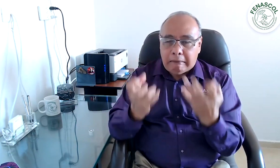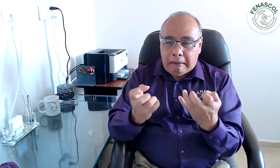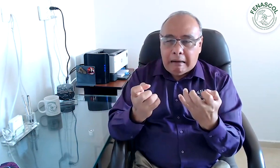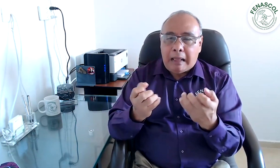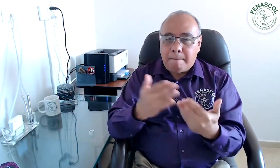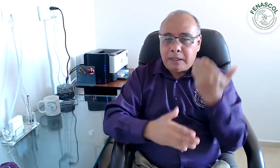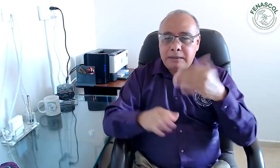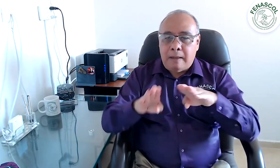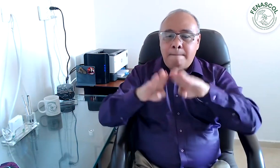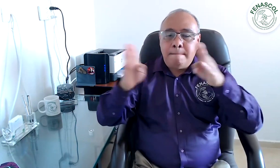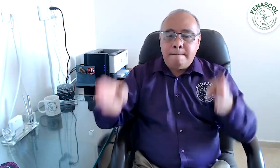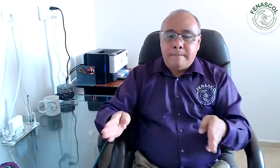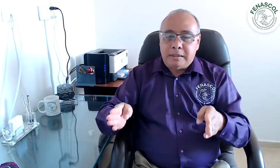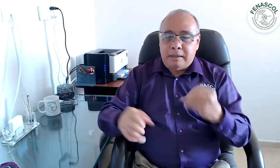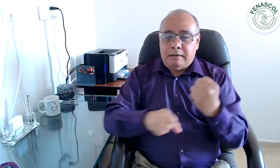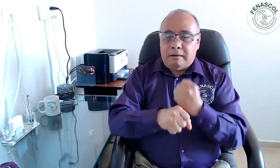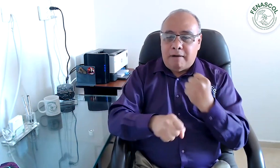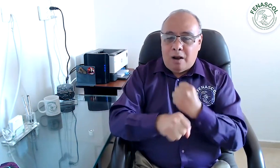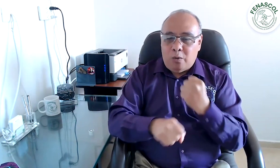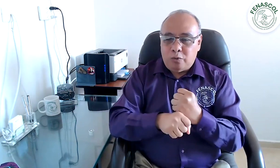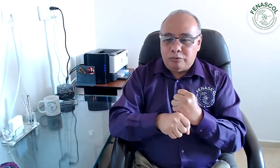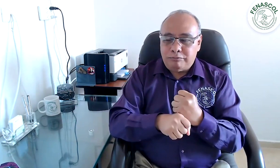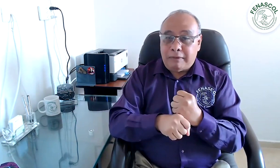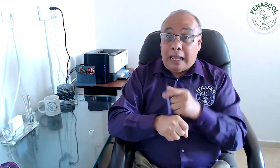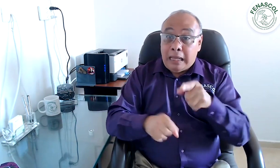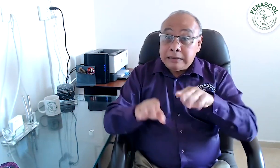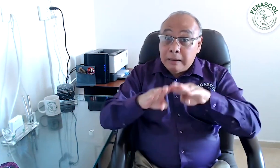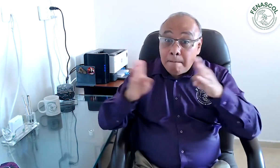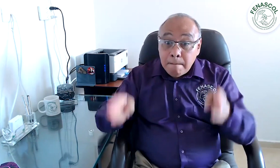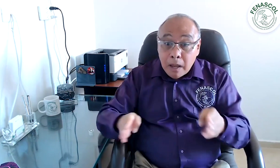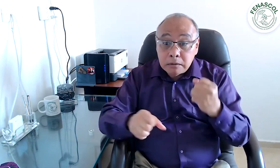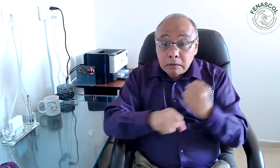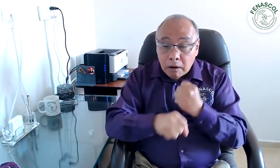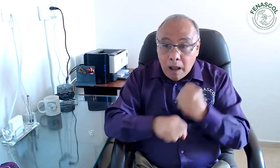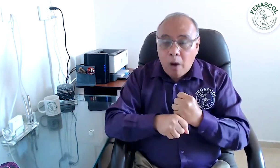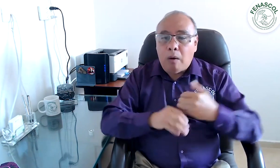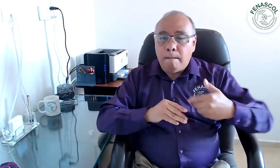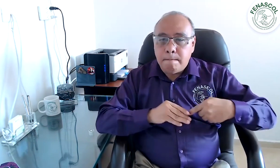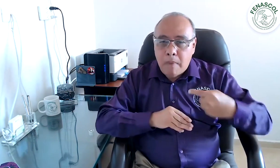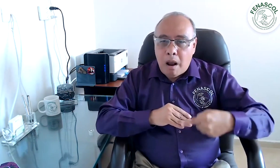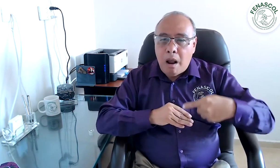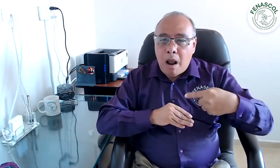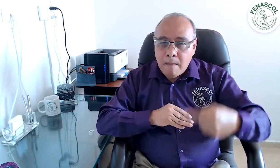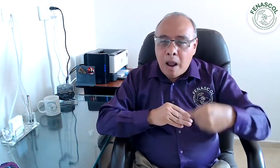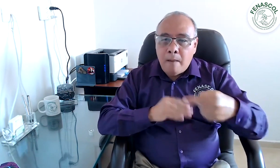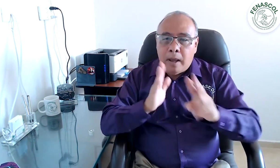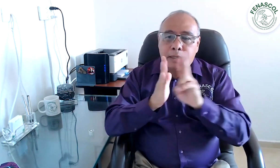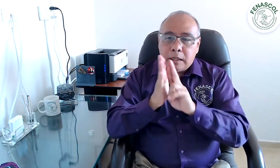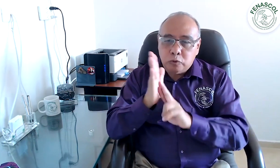convocada por parte de del Ministerio, para iniciar mesas de trabajo con el fin de seguir